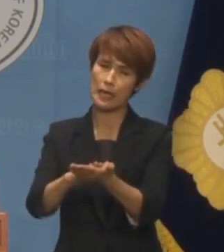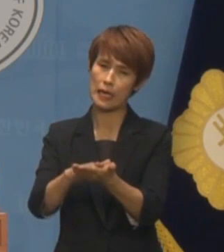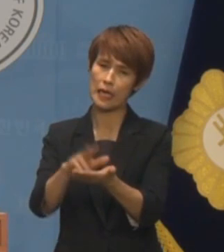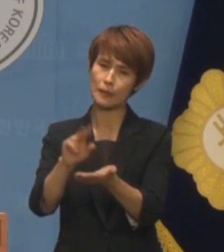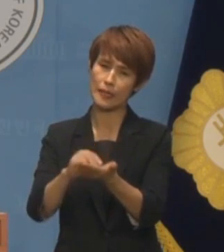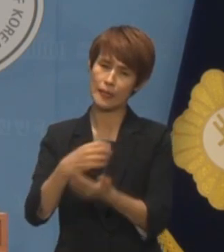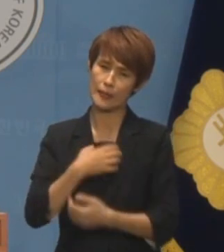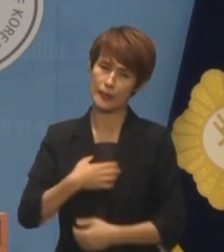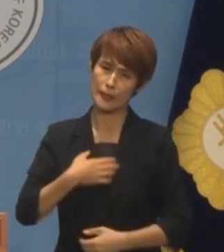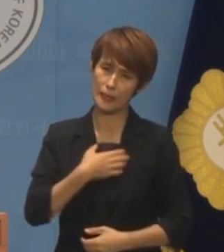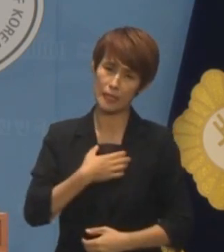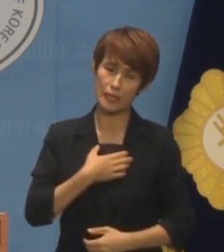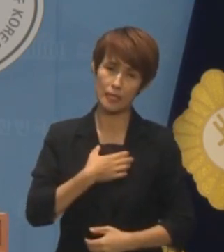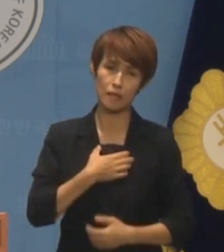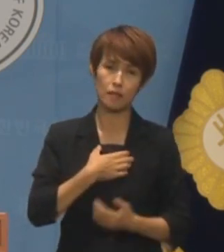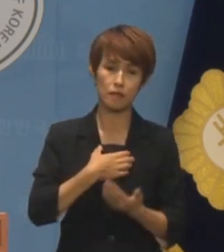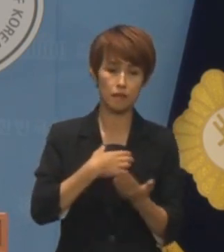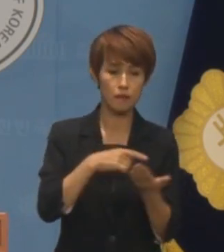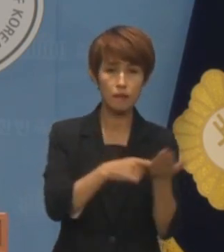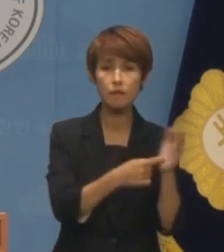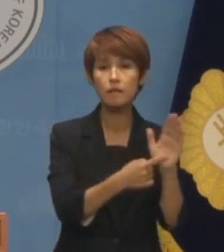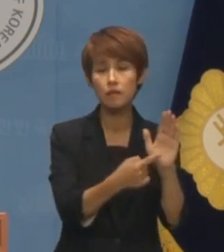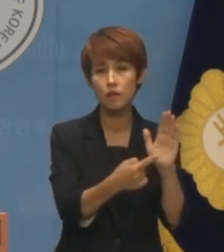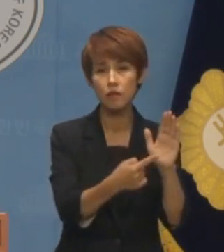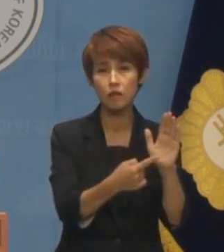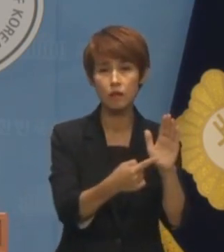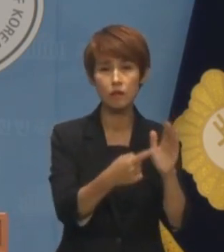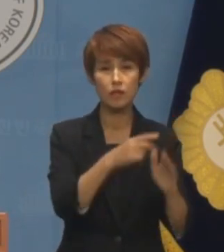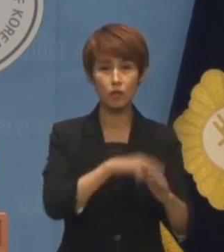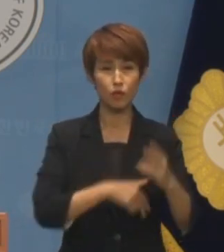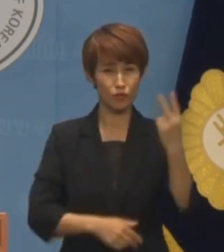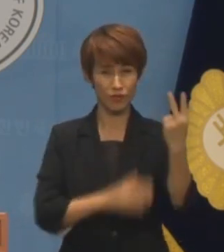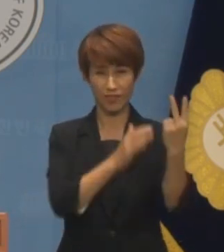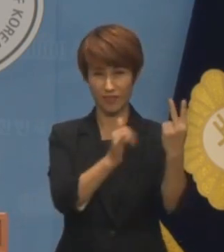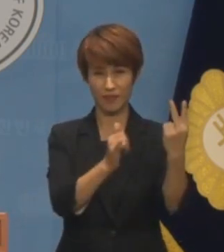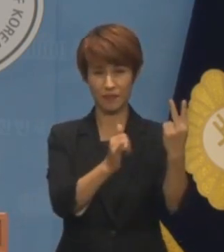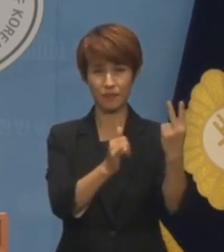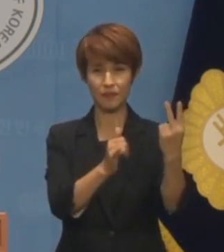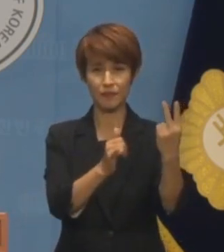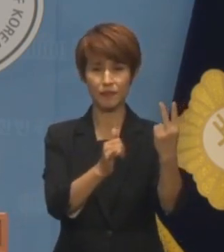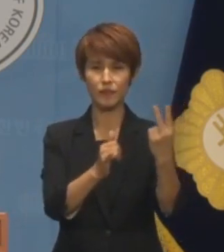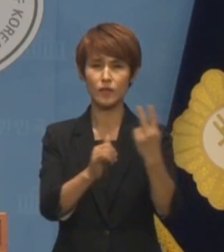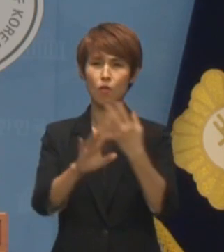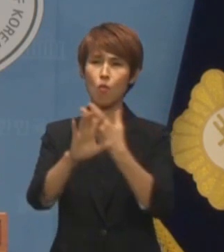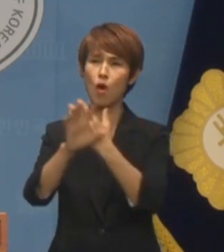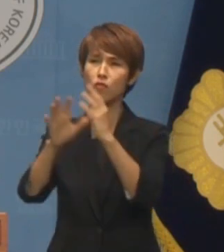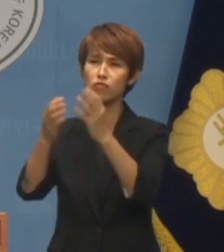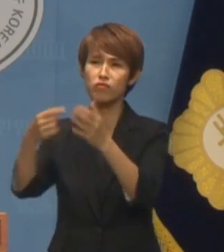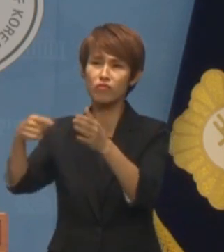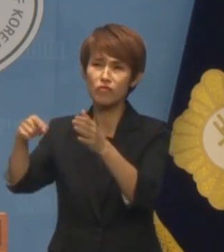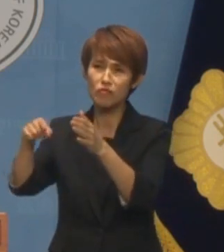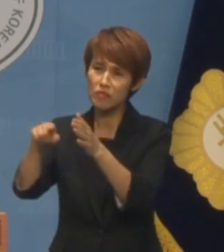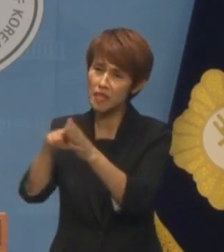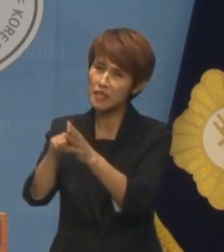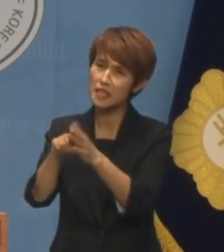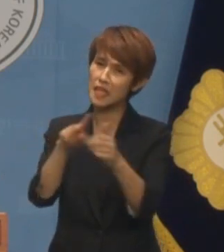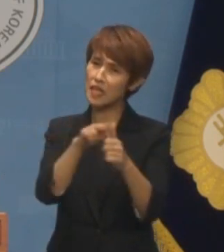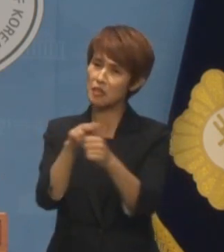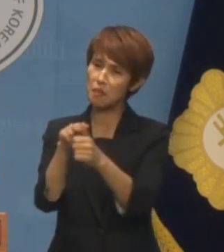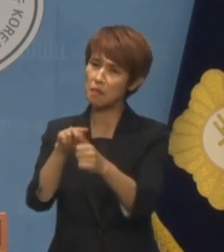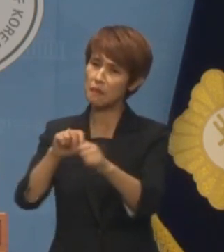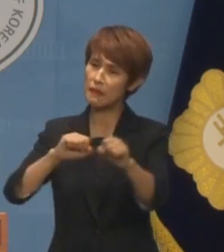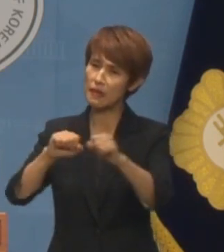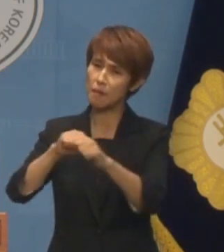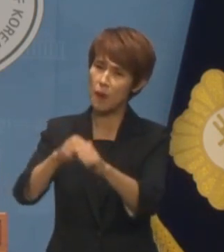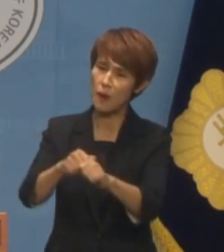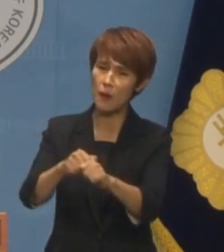발언이 나옵니다 두 의원은 새로 외국을 위한 간첩행위를 처벌하는 규정을